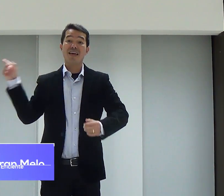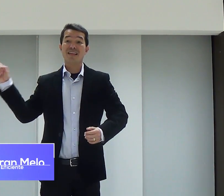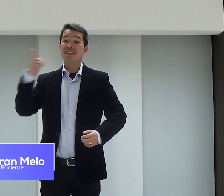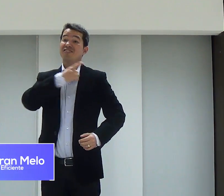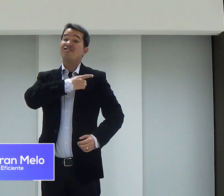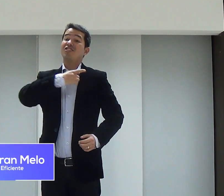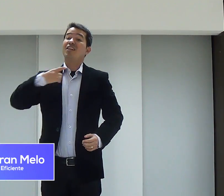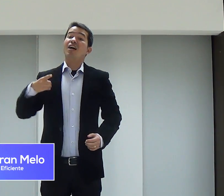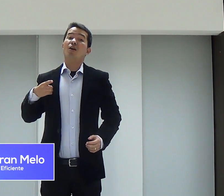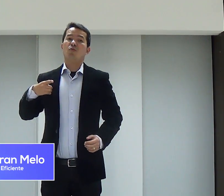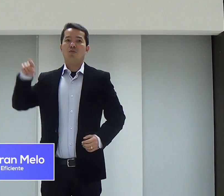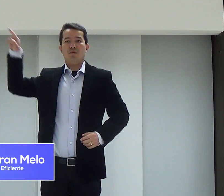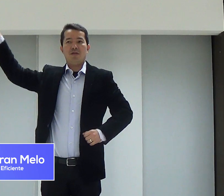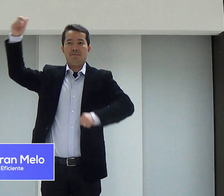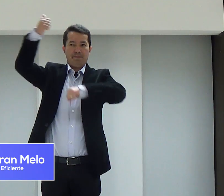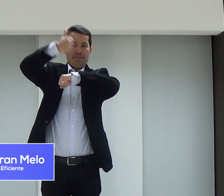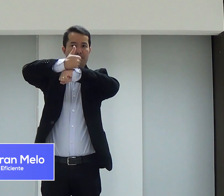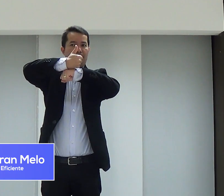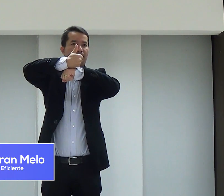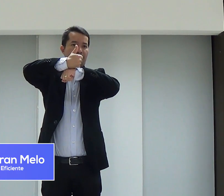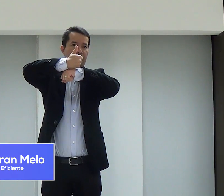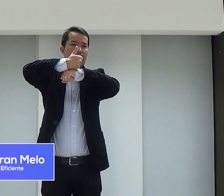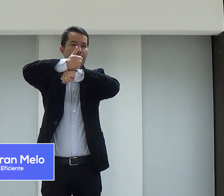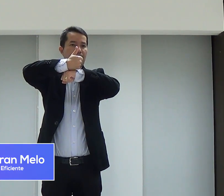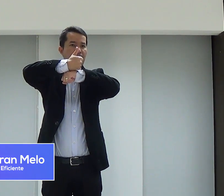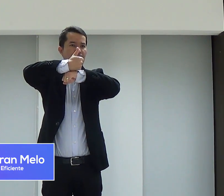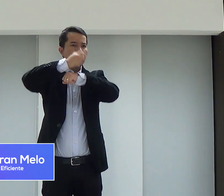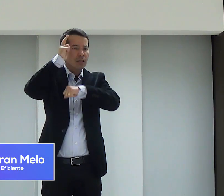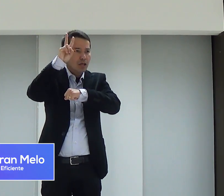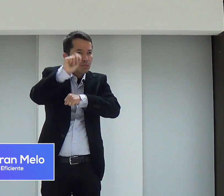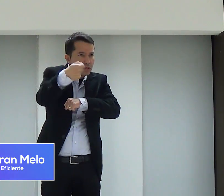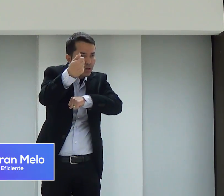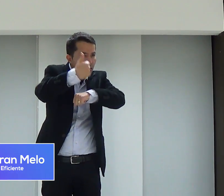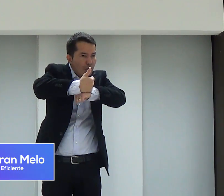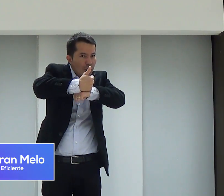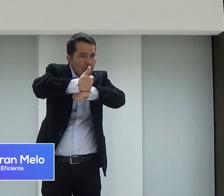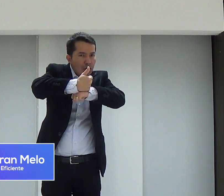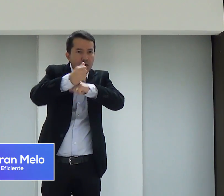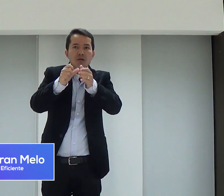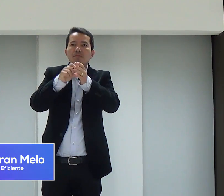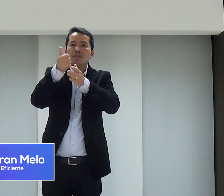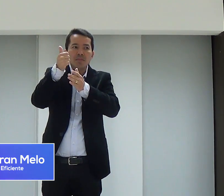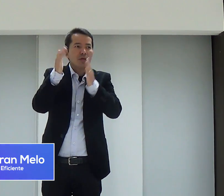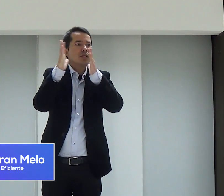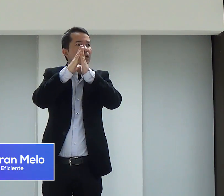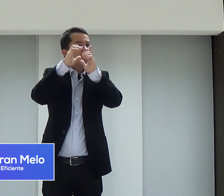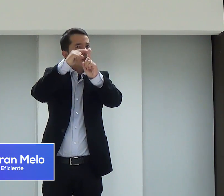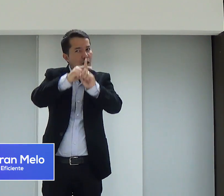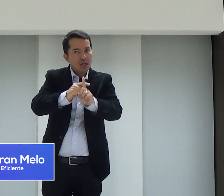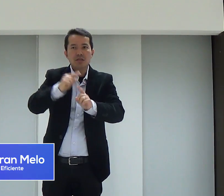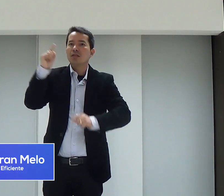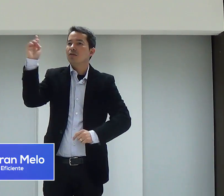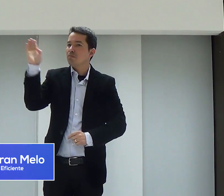ele é membro e ele é diácono lá nessa igreja. Lembra dessa igreja? A primeira igreja